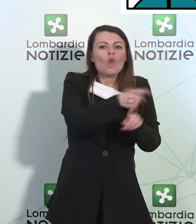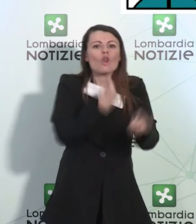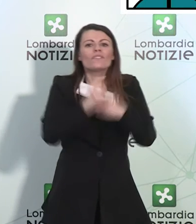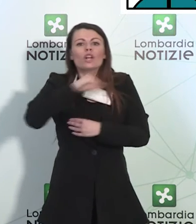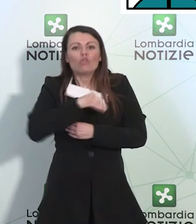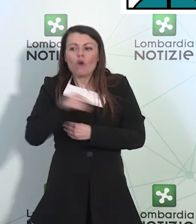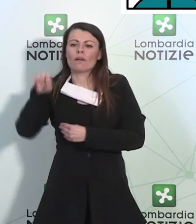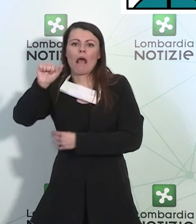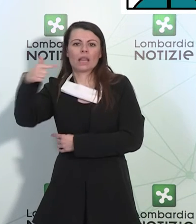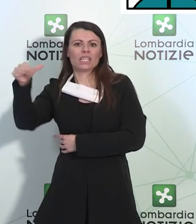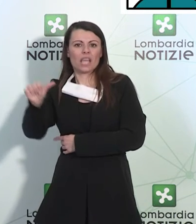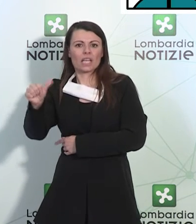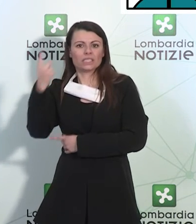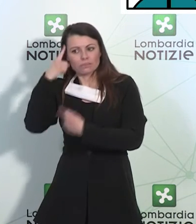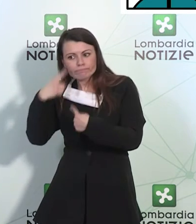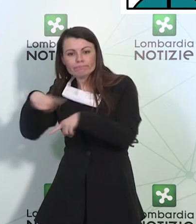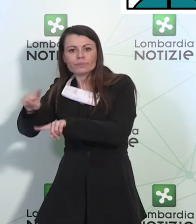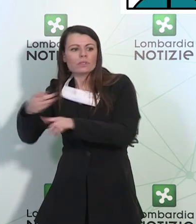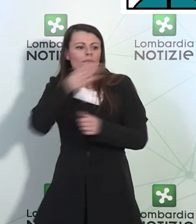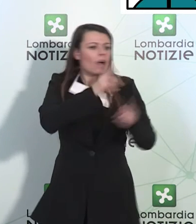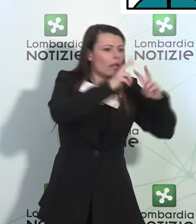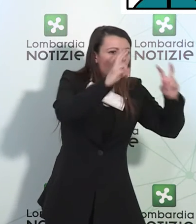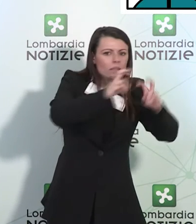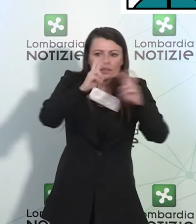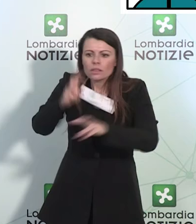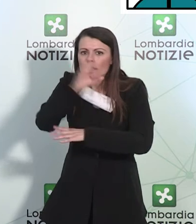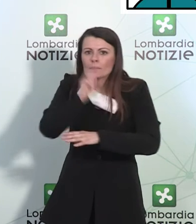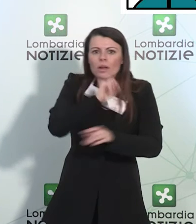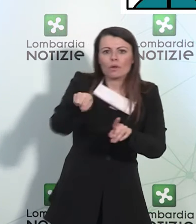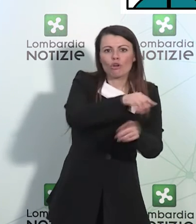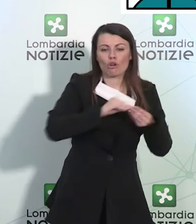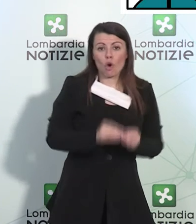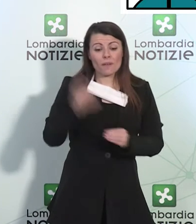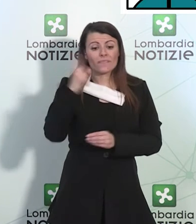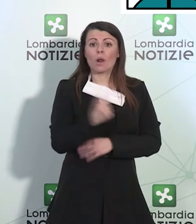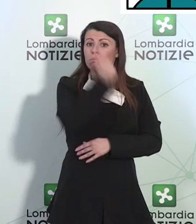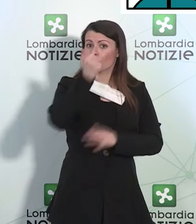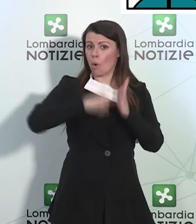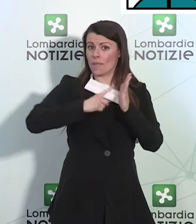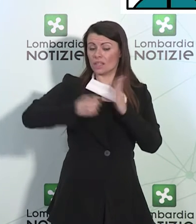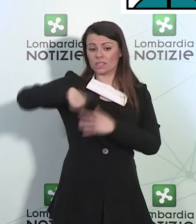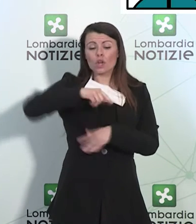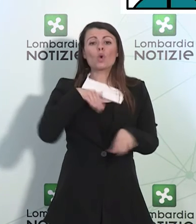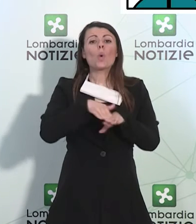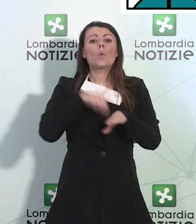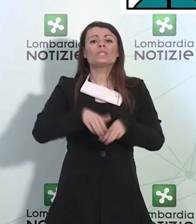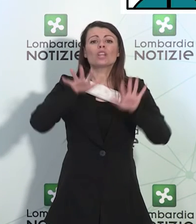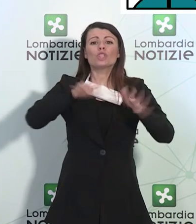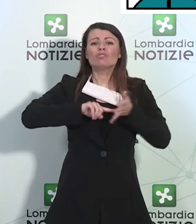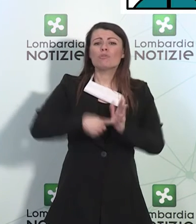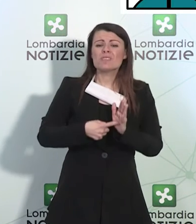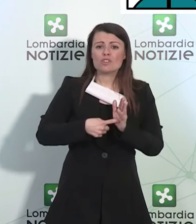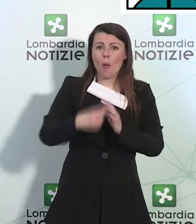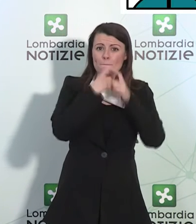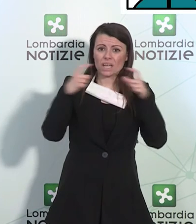effettuare le indagini. Allora, per quanto riguarda il primo mese, noi abbiamo consumato 10 milioni di mascherine,